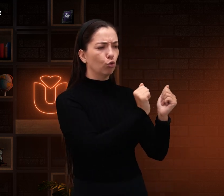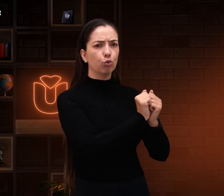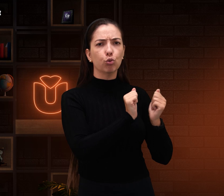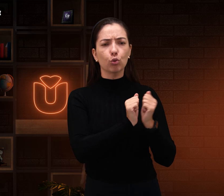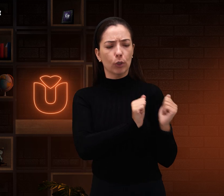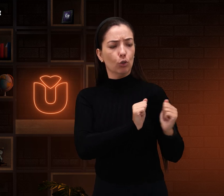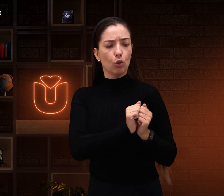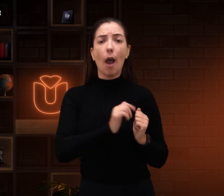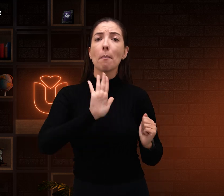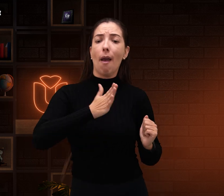representar.